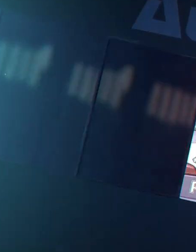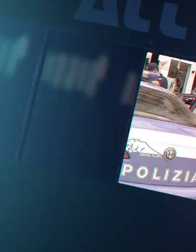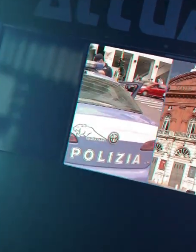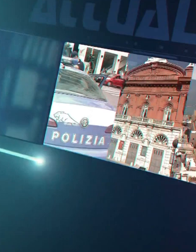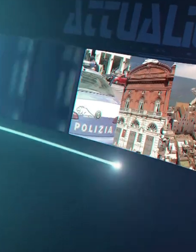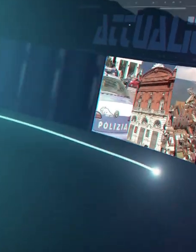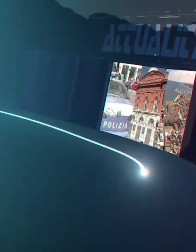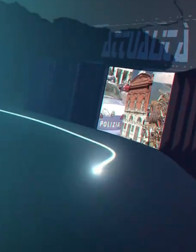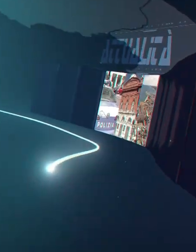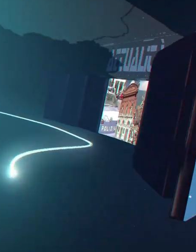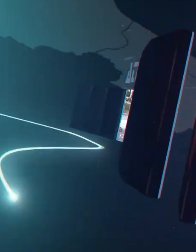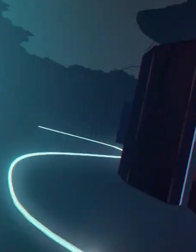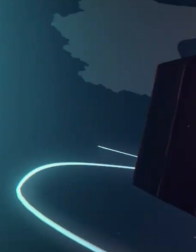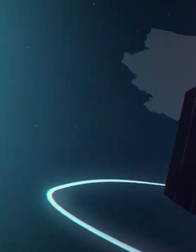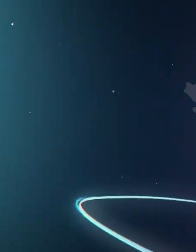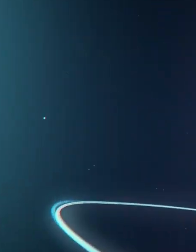Grazie a tutti.